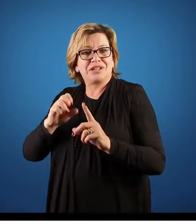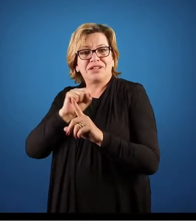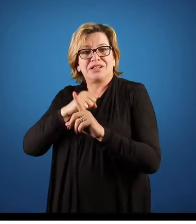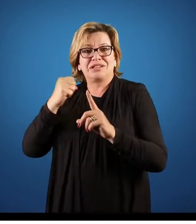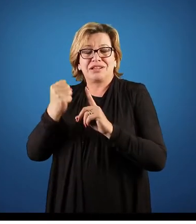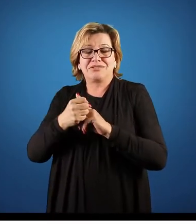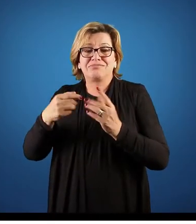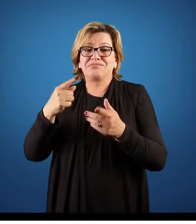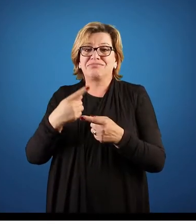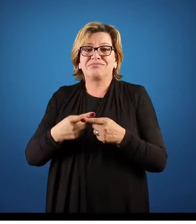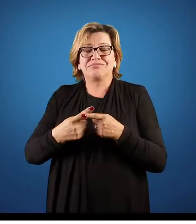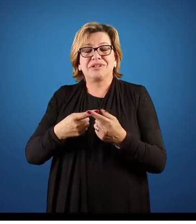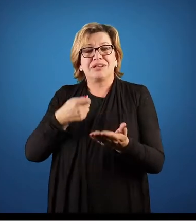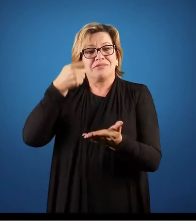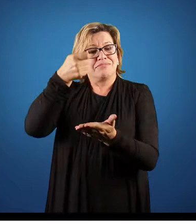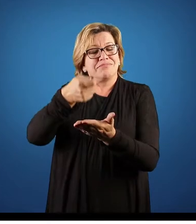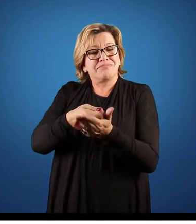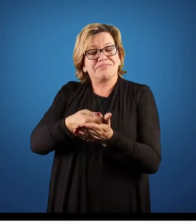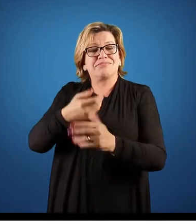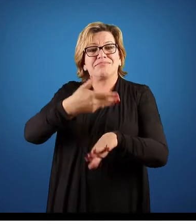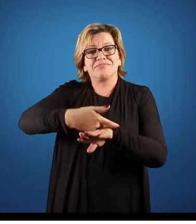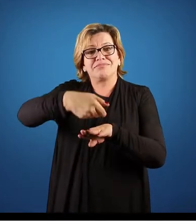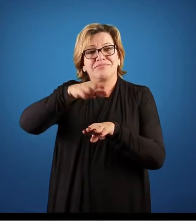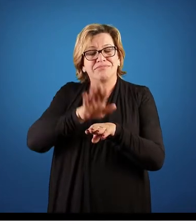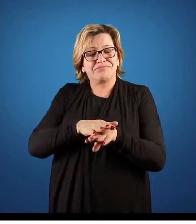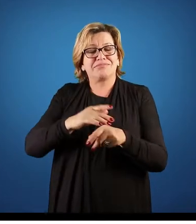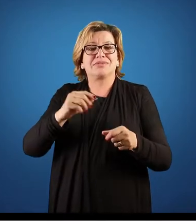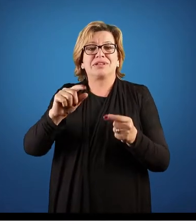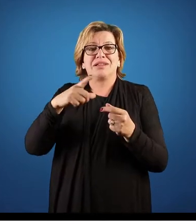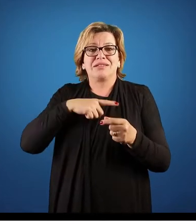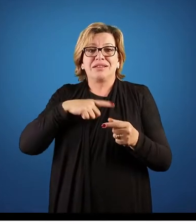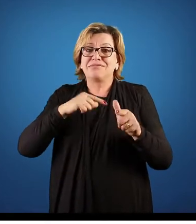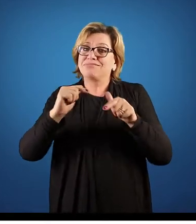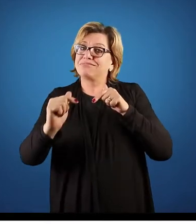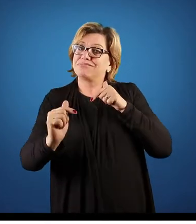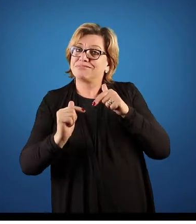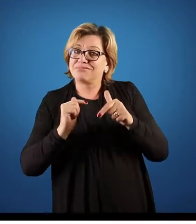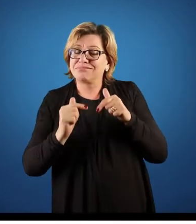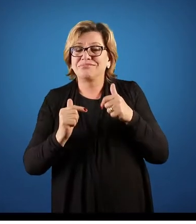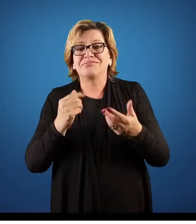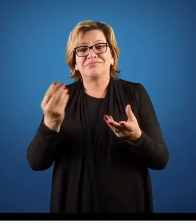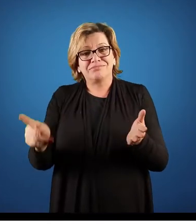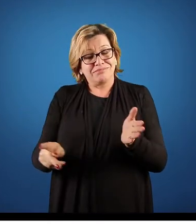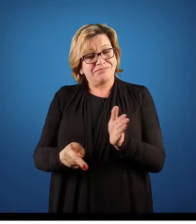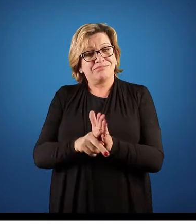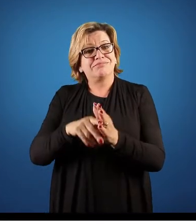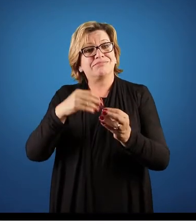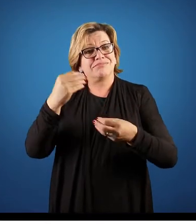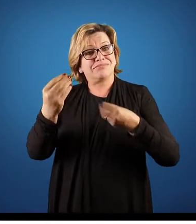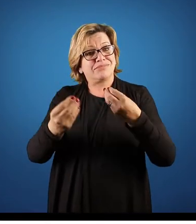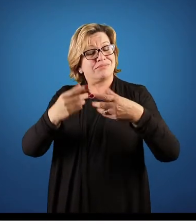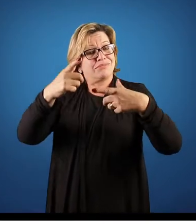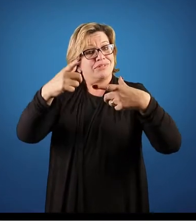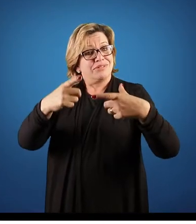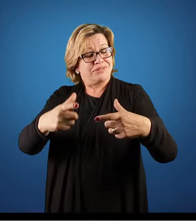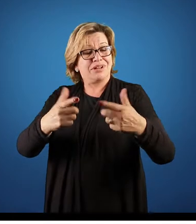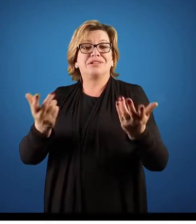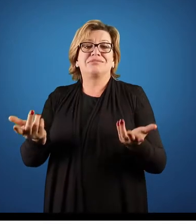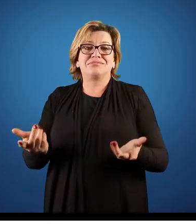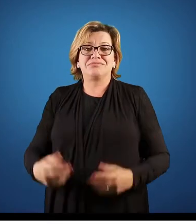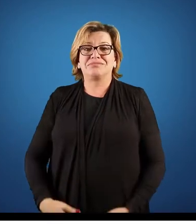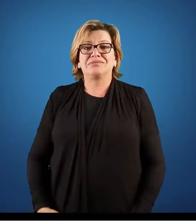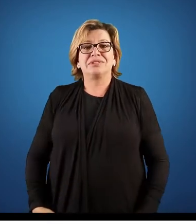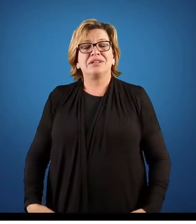com que exista o bem social também, gerando empregos e renda também para onde ela esteja trabalhada.